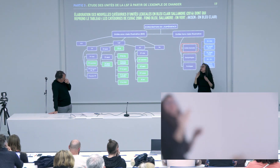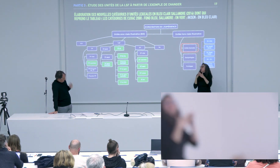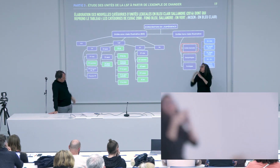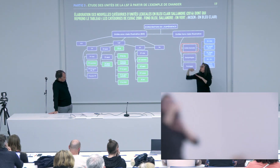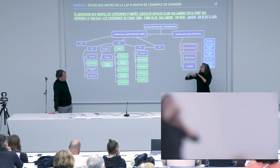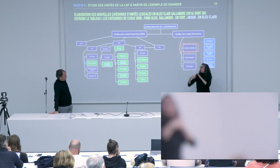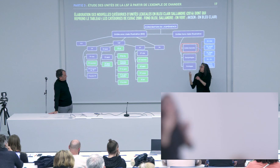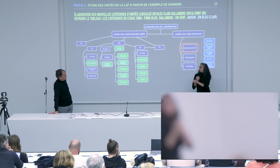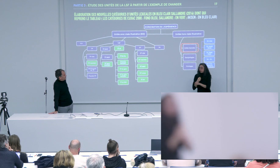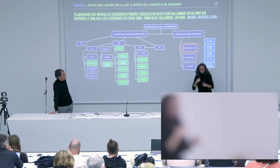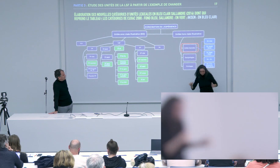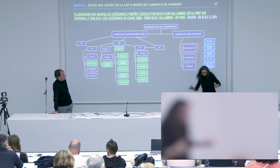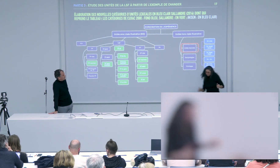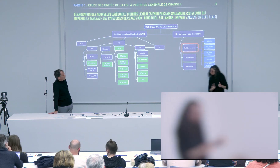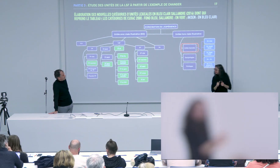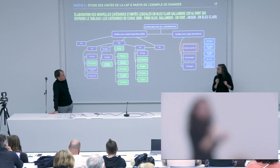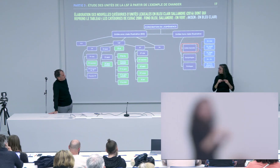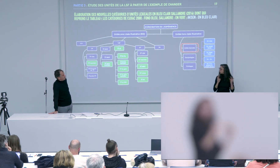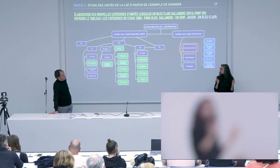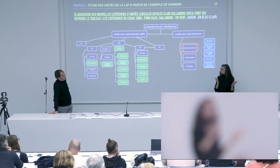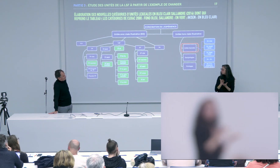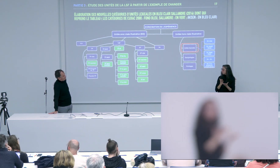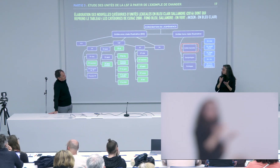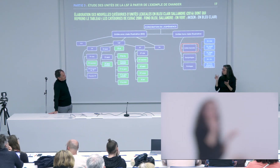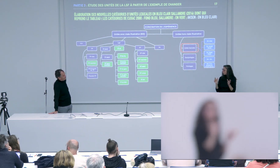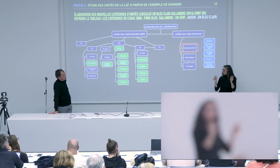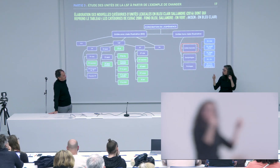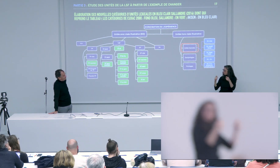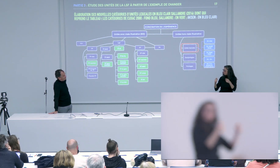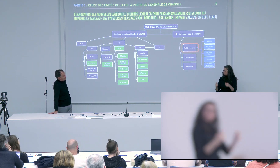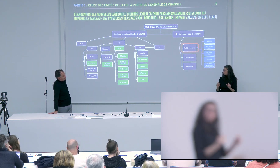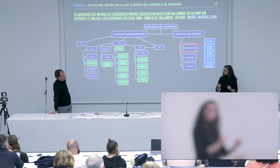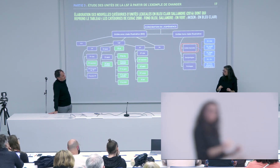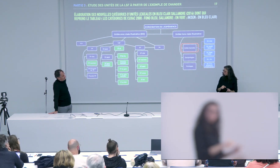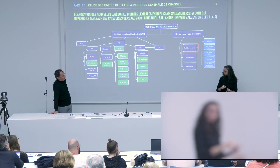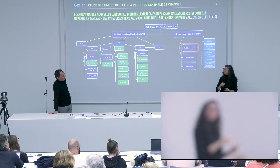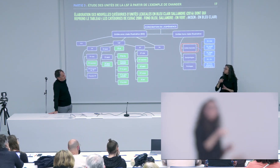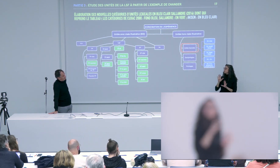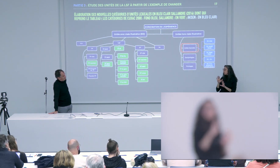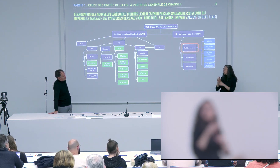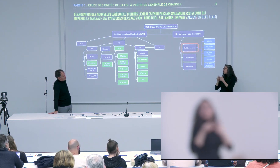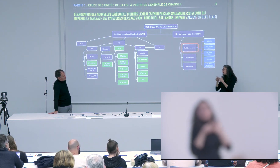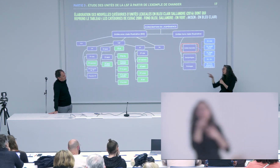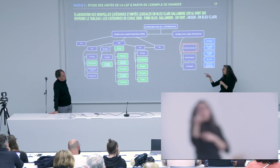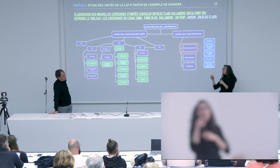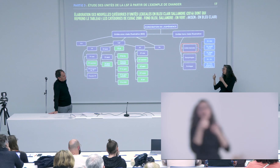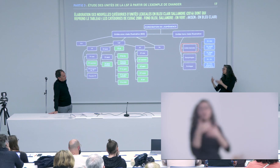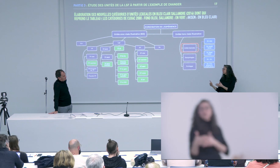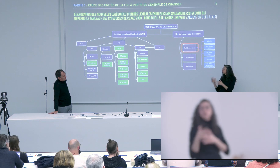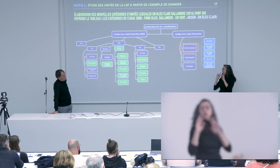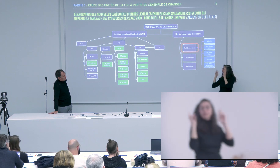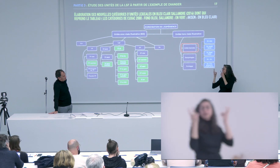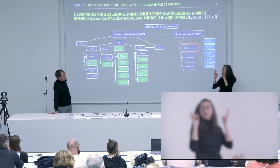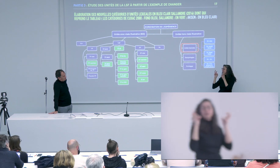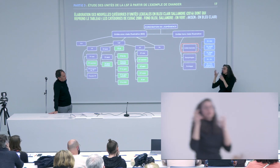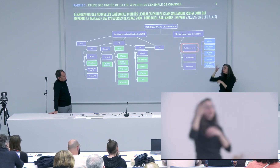se servir pour justement analyser les langues des signes et là l'idée justement du travail que j'ai mené c